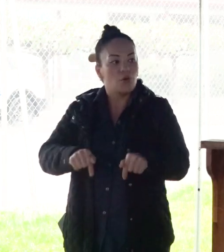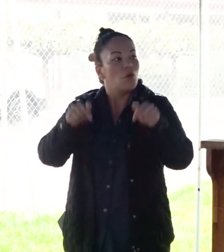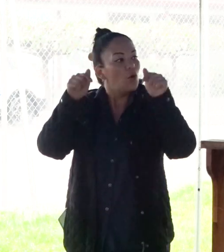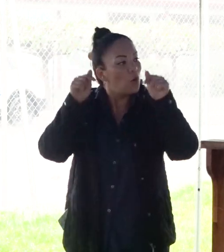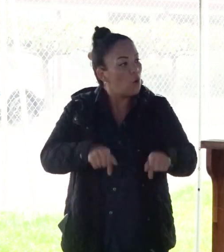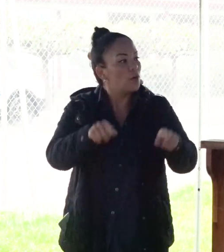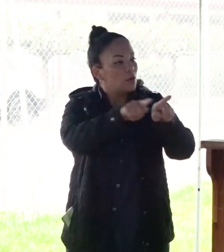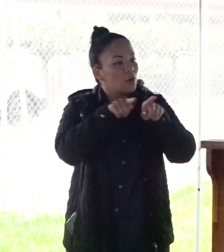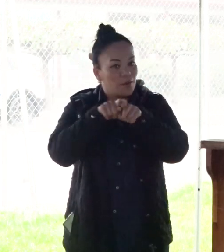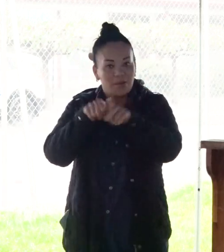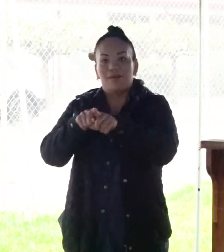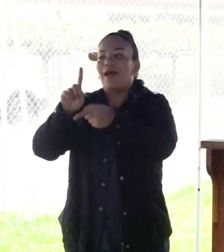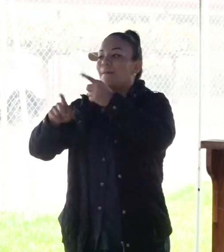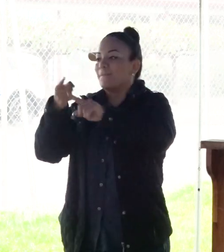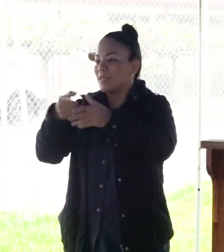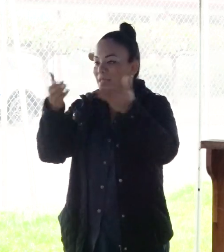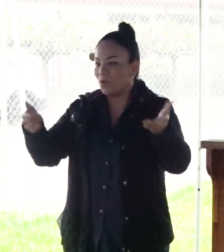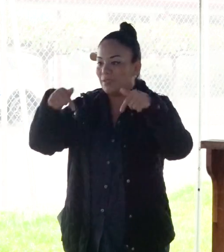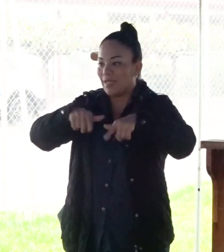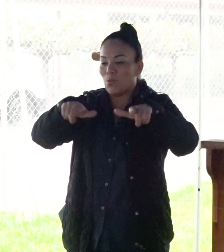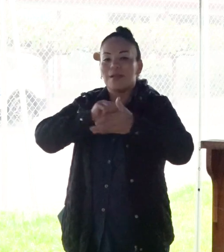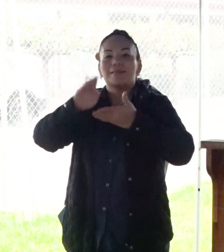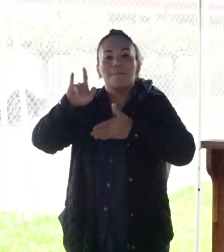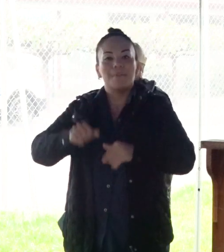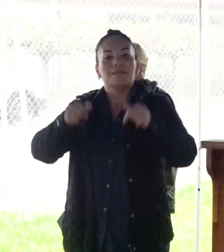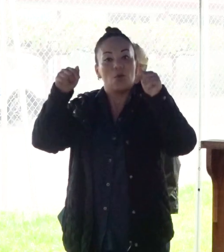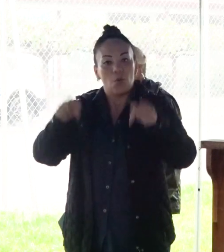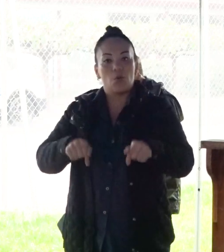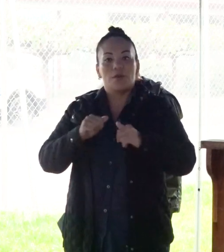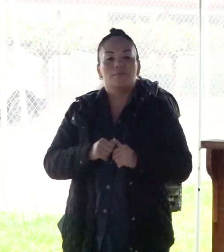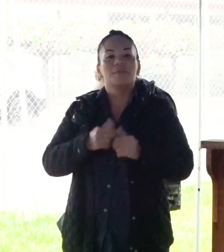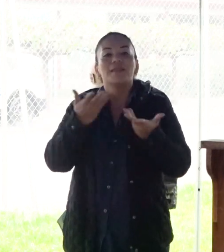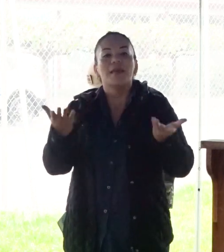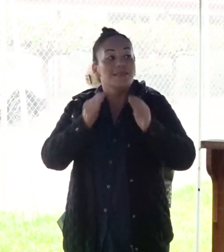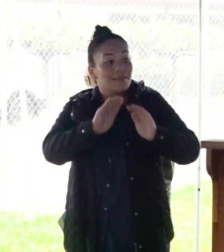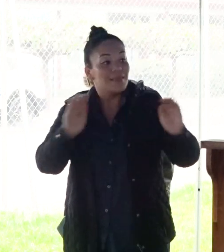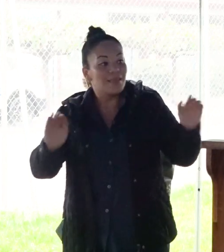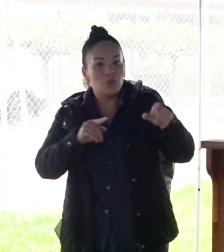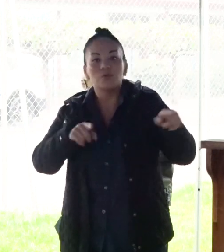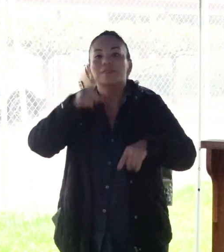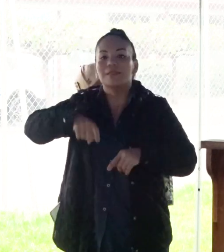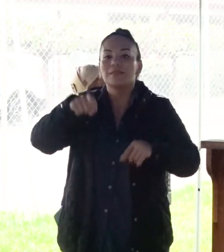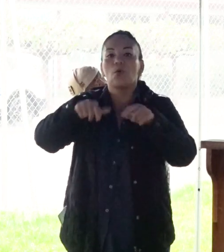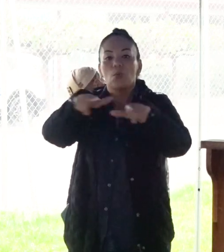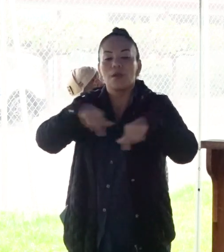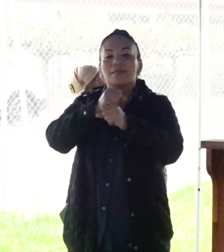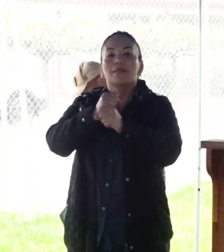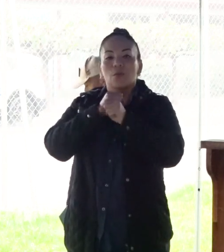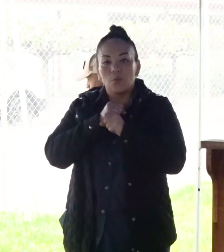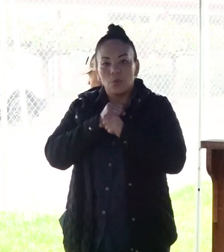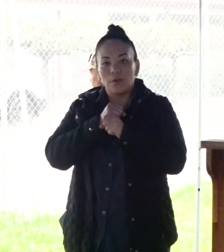compatriotas, amigos y amigas de San Blas, que estos niños requieren un lugar seguro.